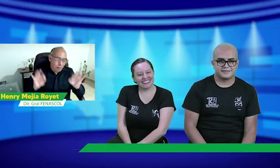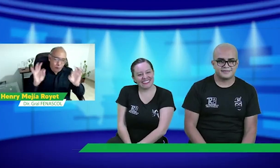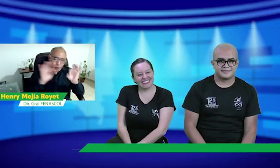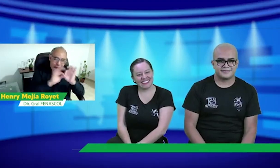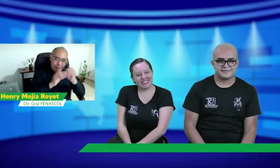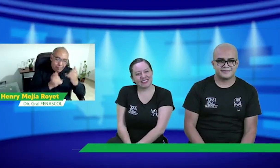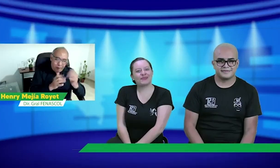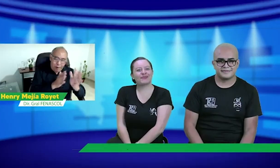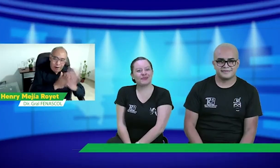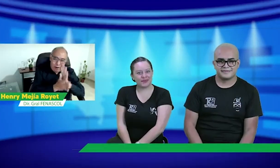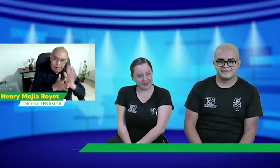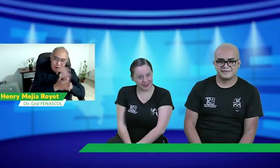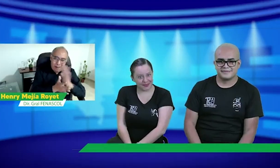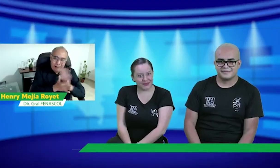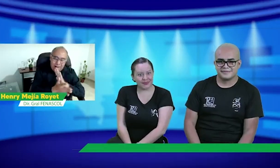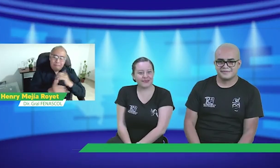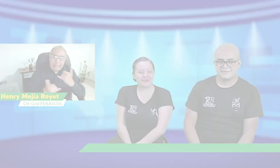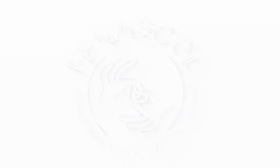Muy bien, qué chévere, qué bueno. Y,